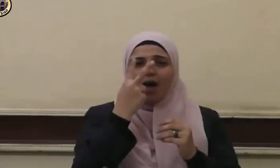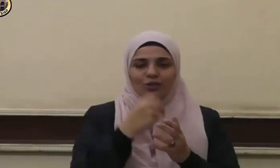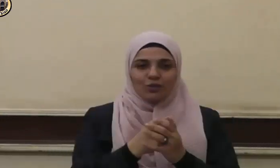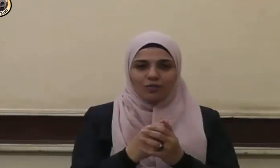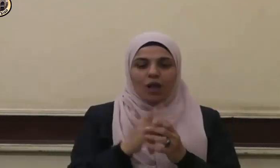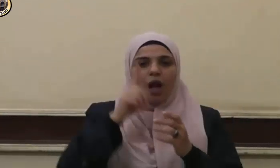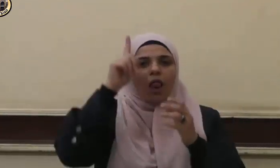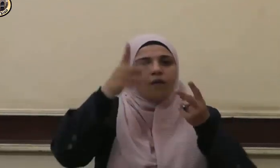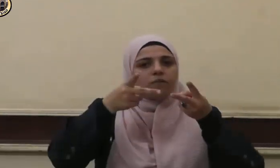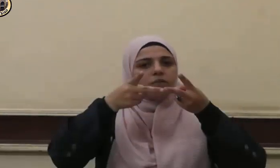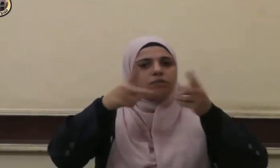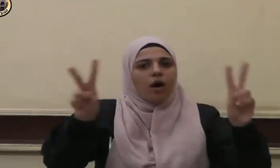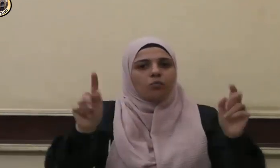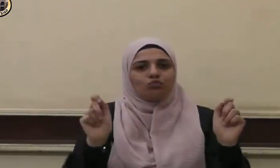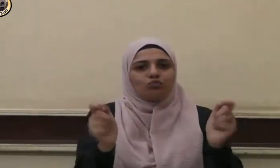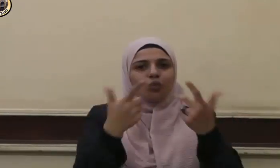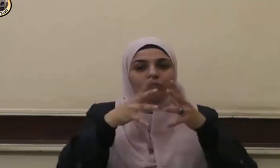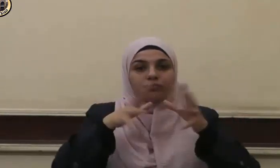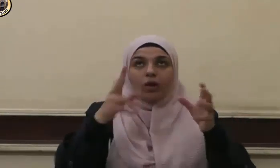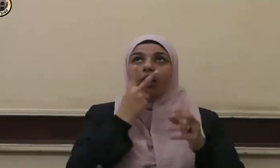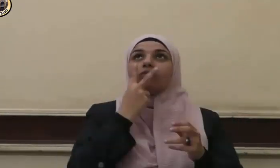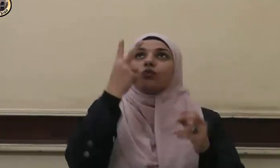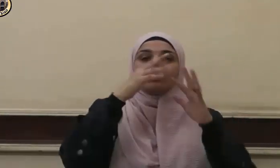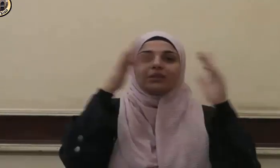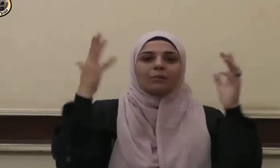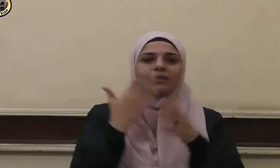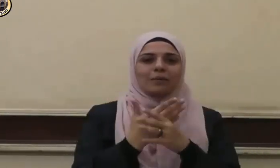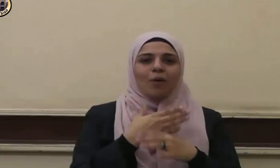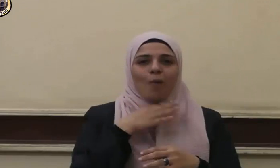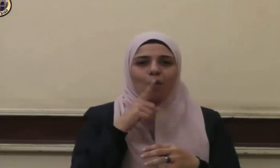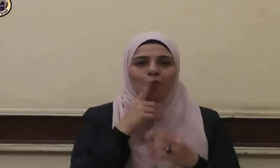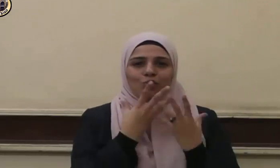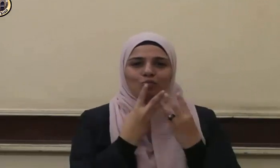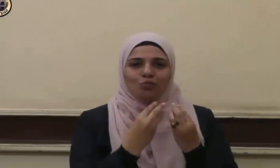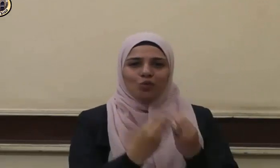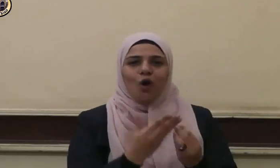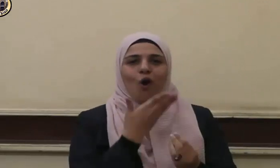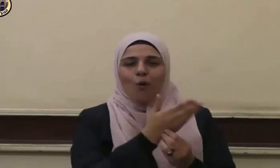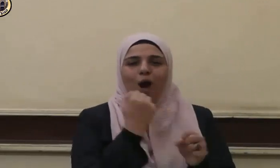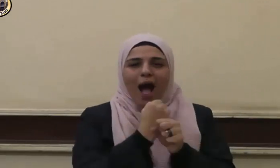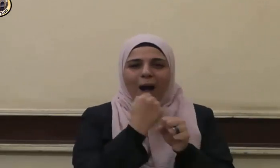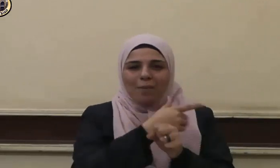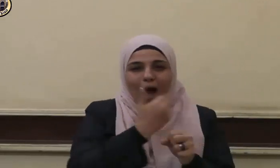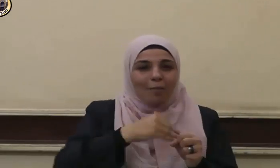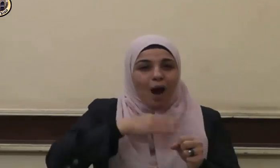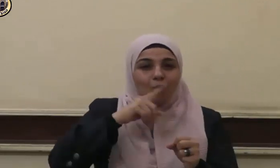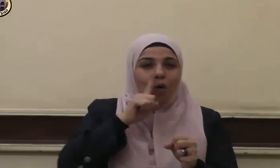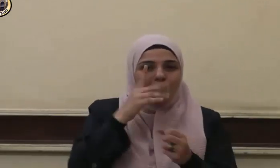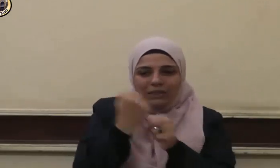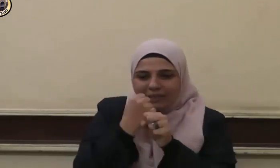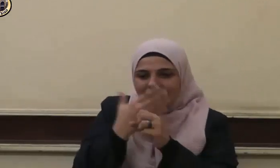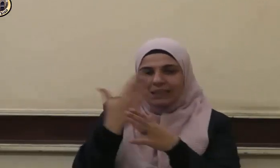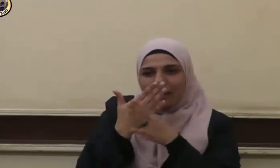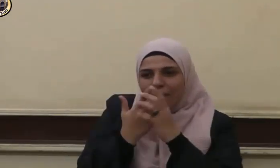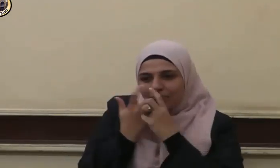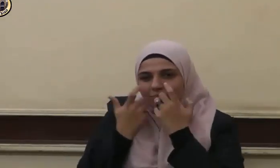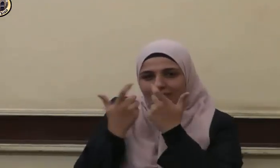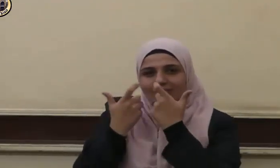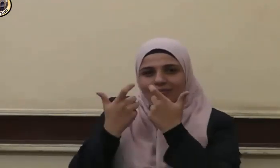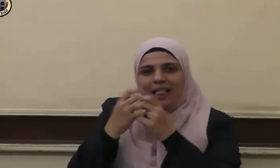ففرج الله فرأه السماء فكان بره بأبويه سببا في